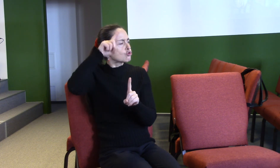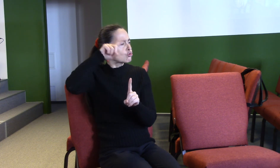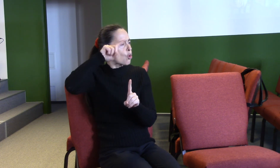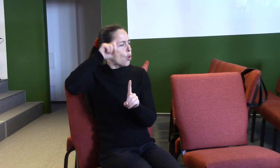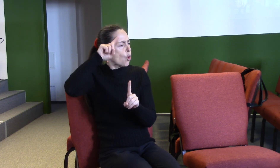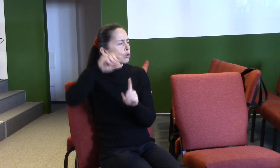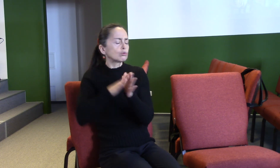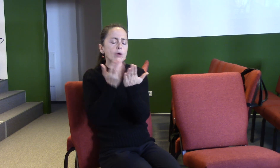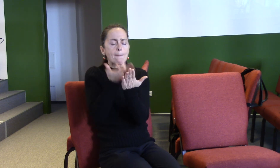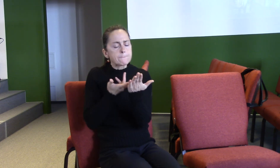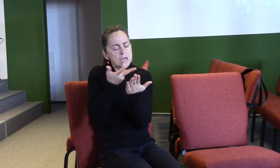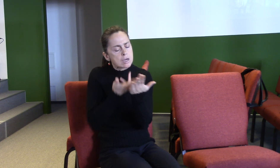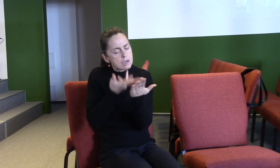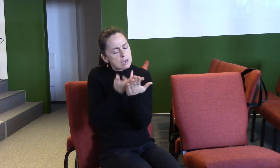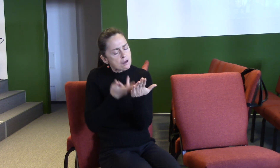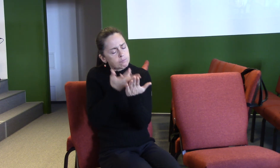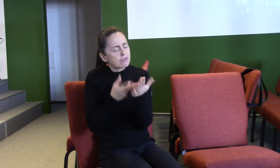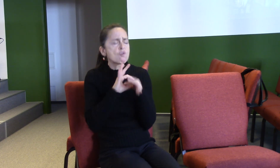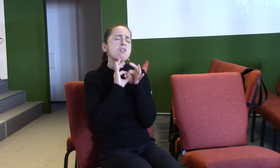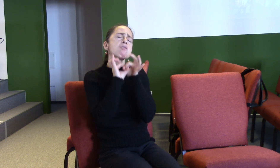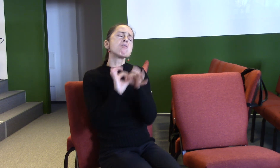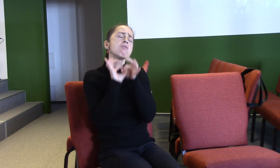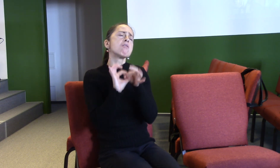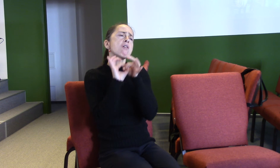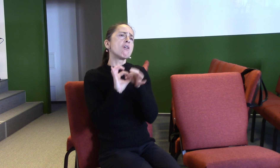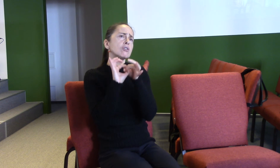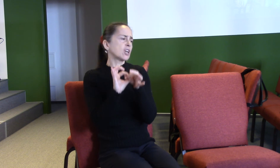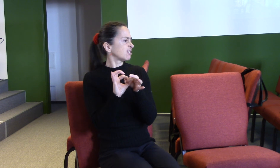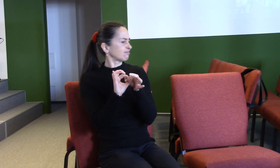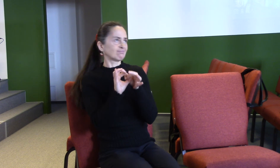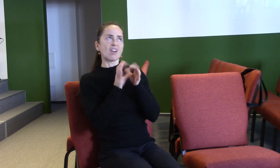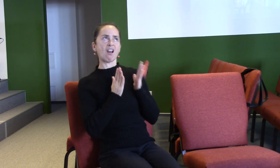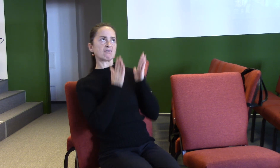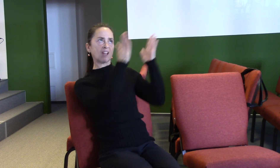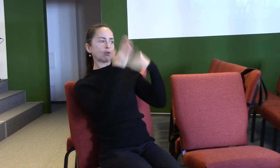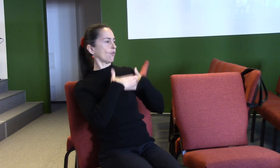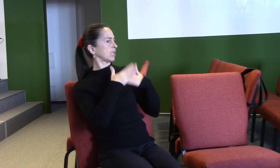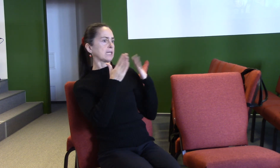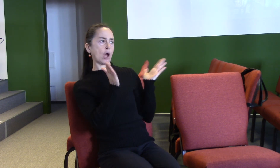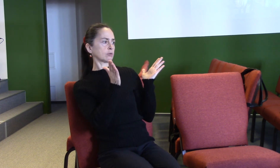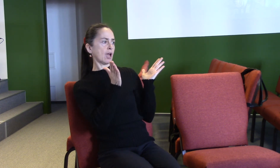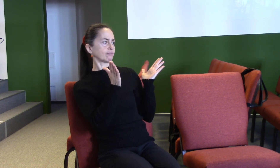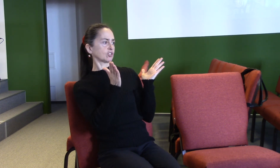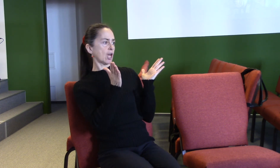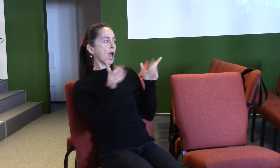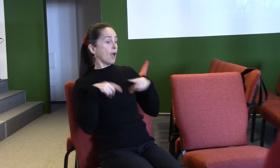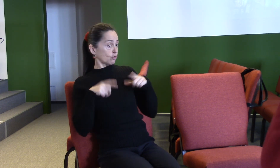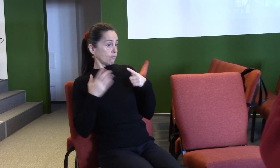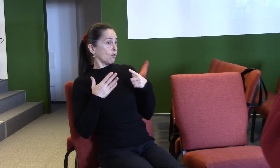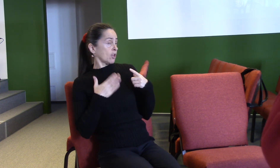se Bohu neotvírá a nepraktikuje ty boží pravdy do svého života. Takže, takže